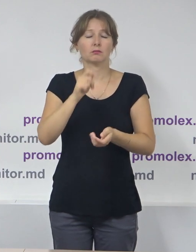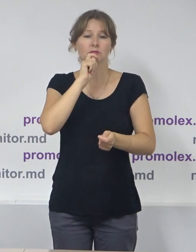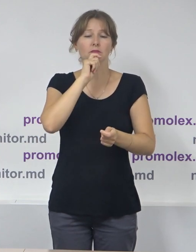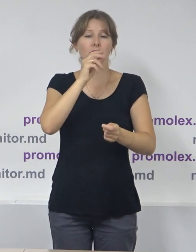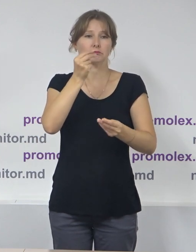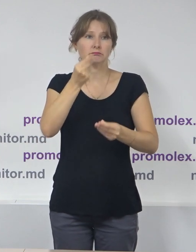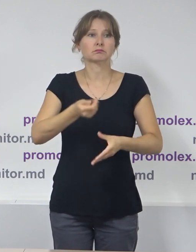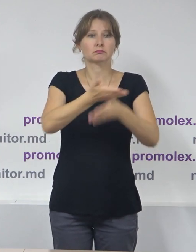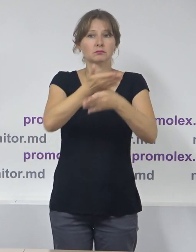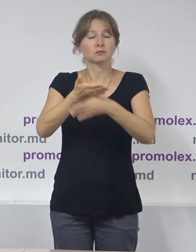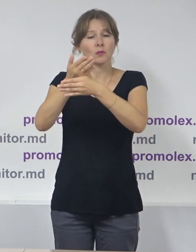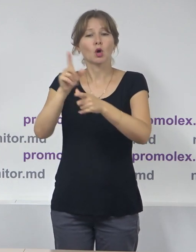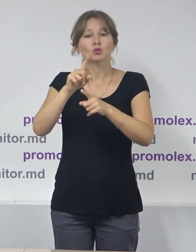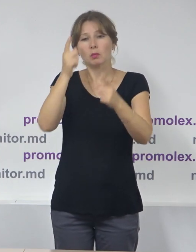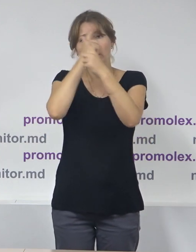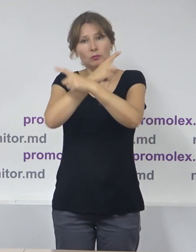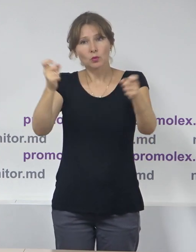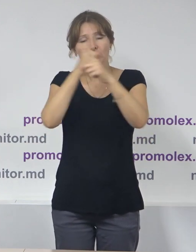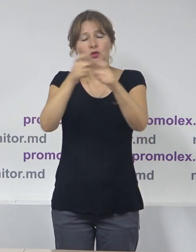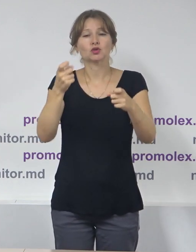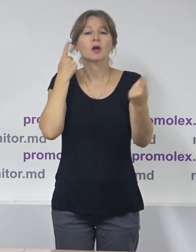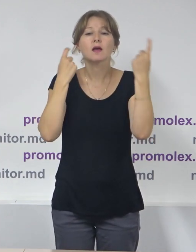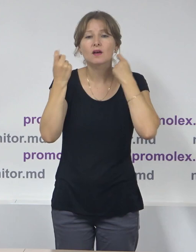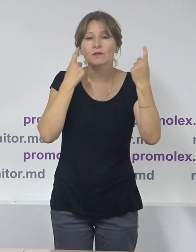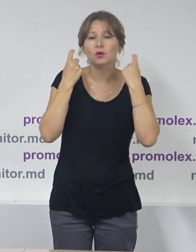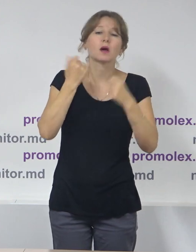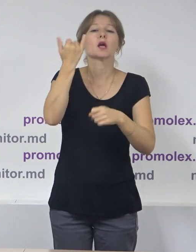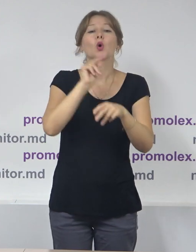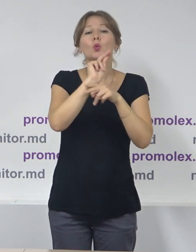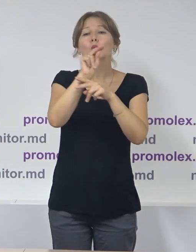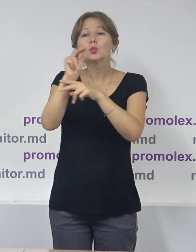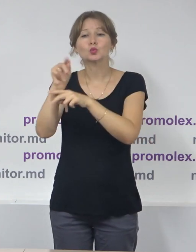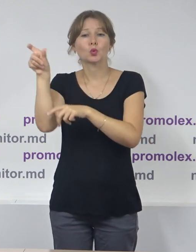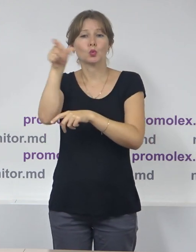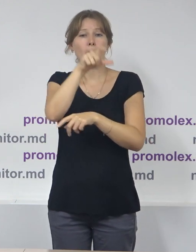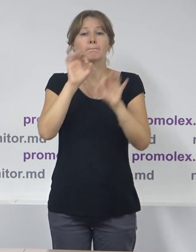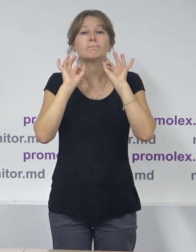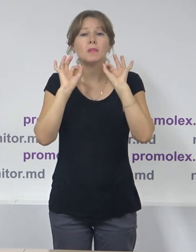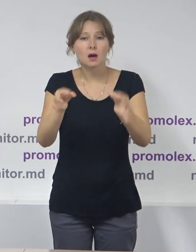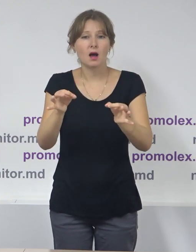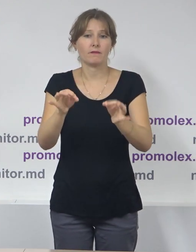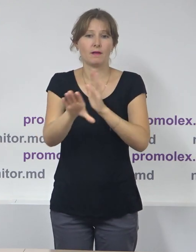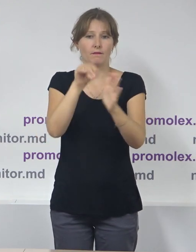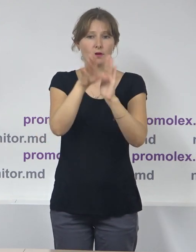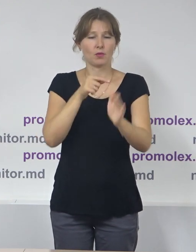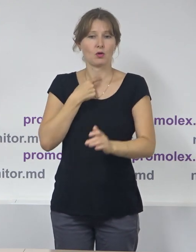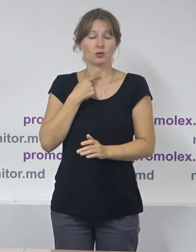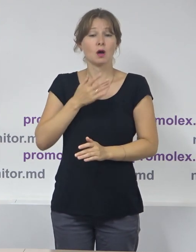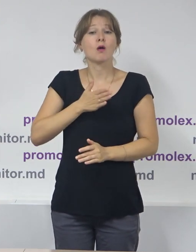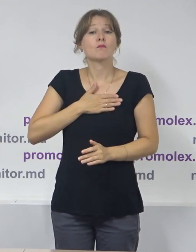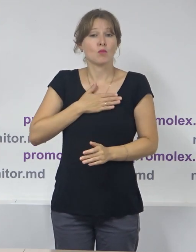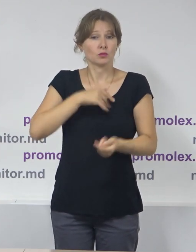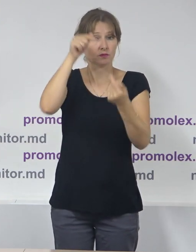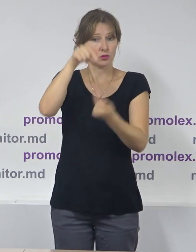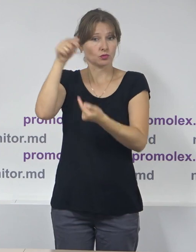media pentru realizarea activităților de informare și educare electorală a alegătorilor. Acestea sunt constătările noastre din